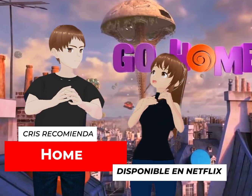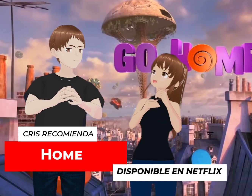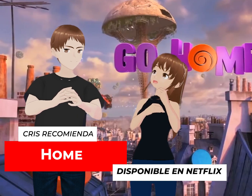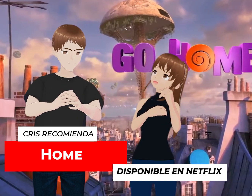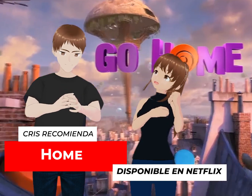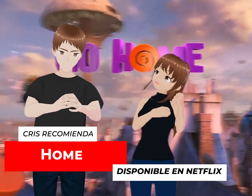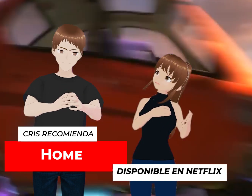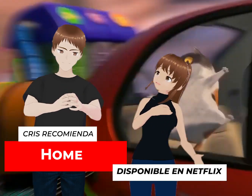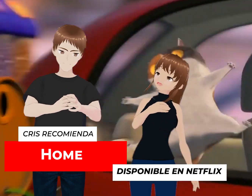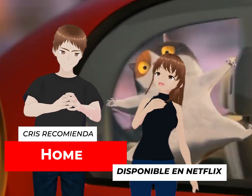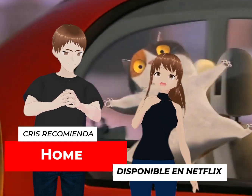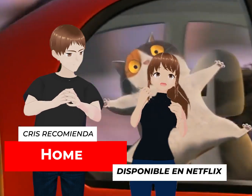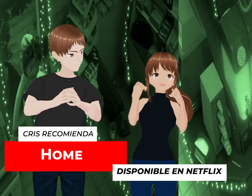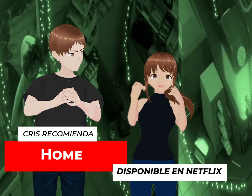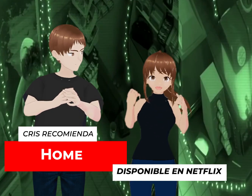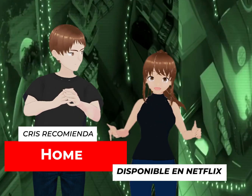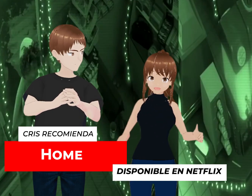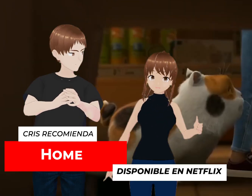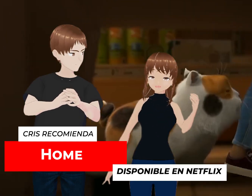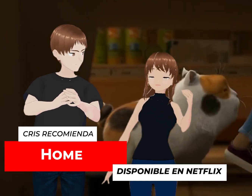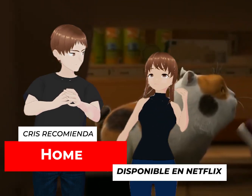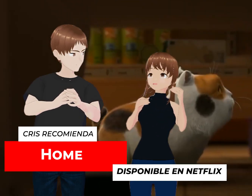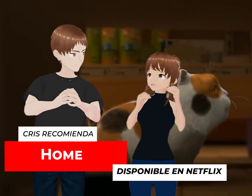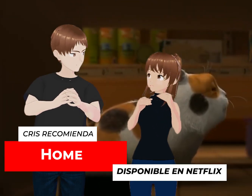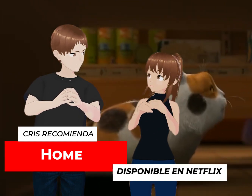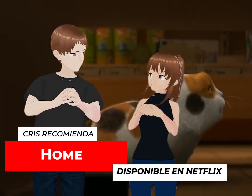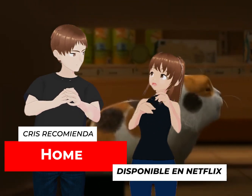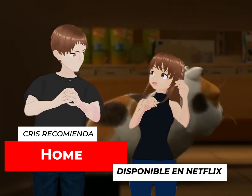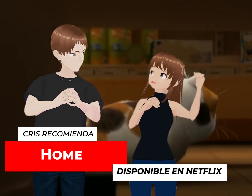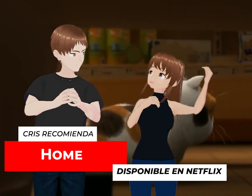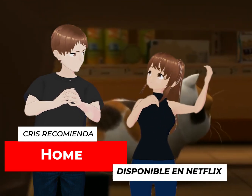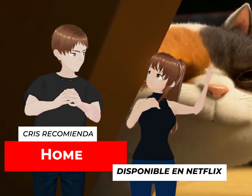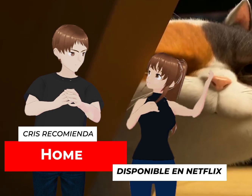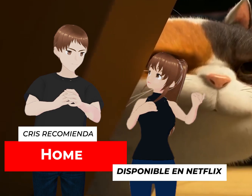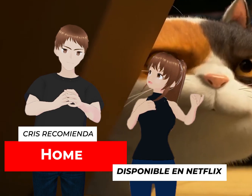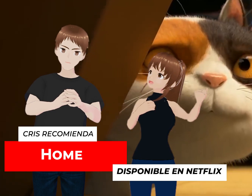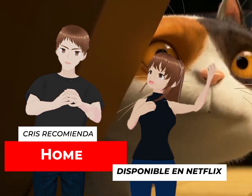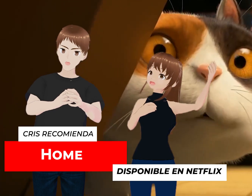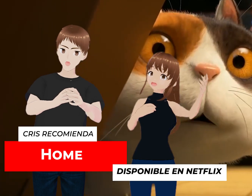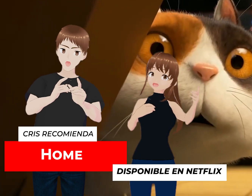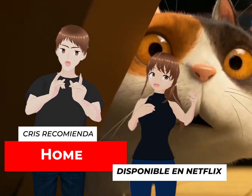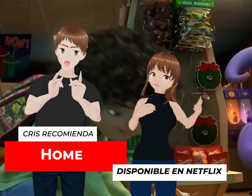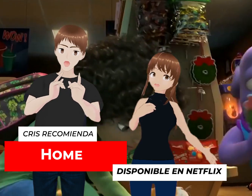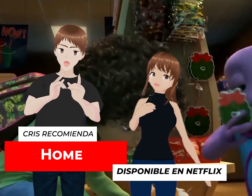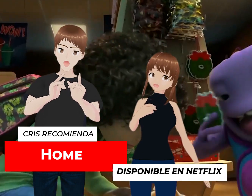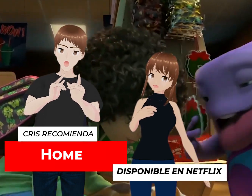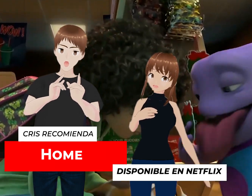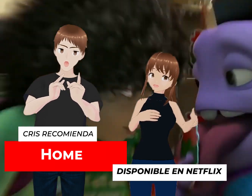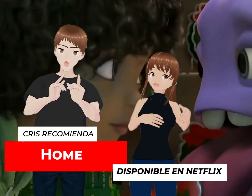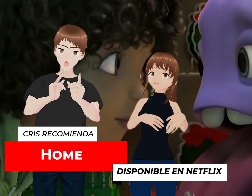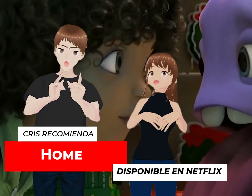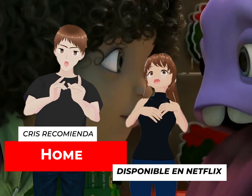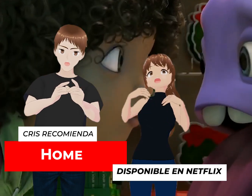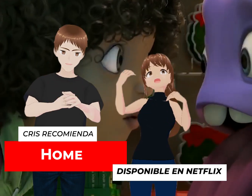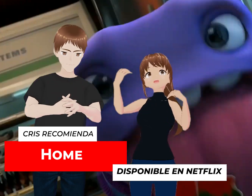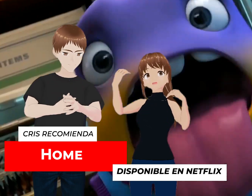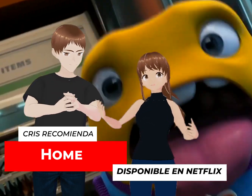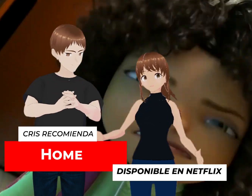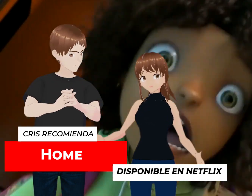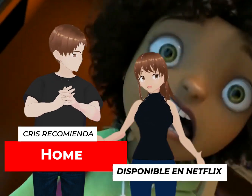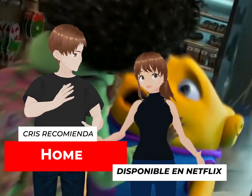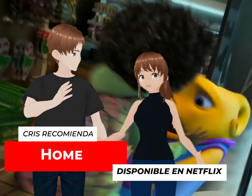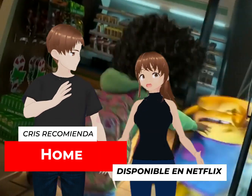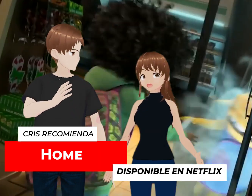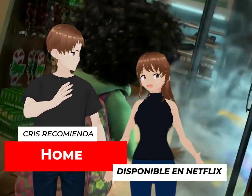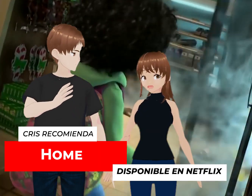una relación inesperada, pero que a lo mejor es lo que él quería, lo que él necesitaba y